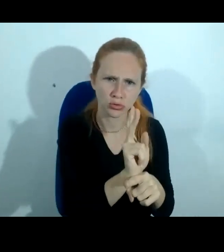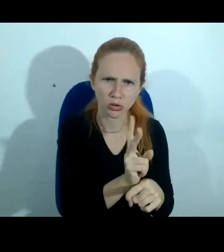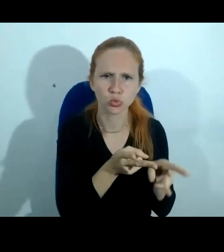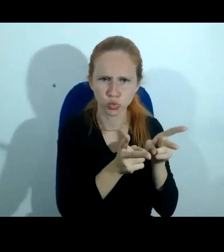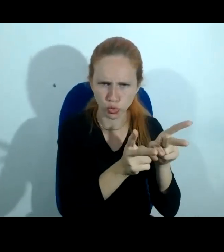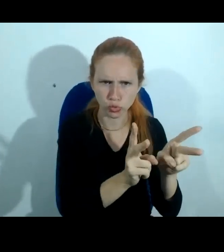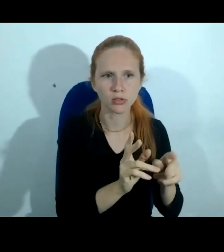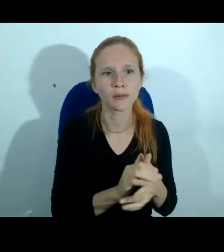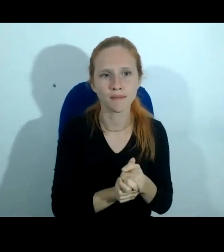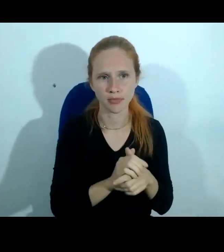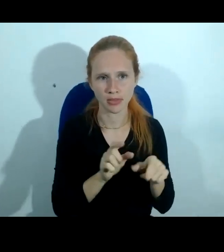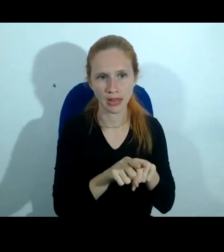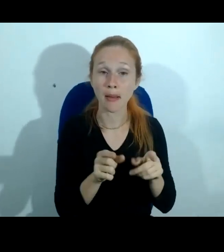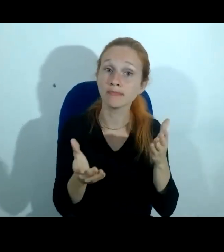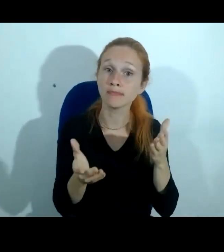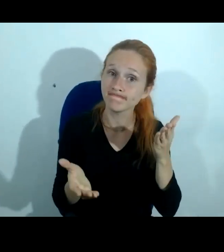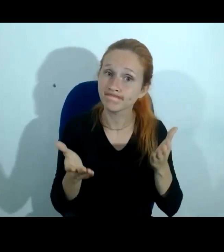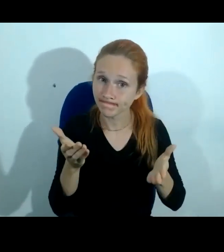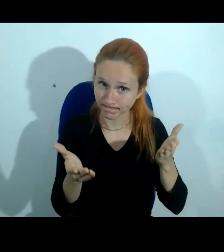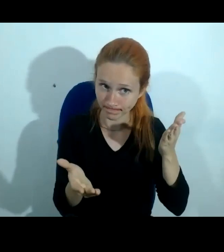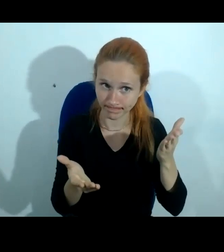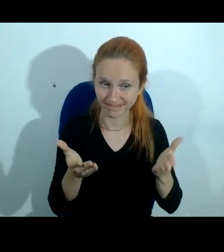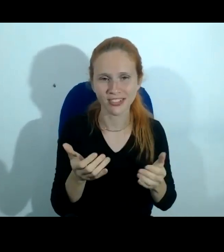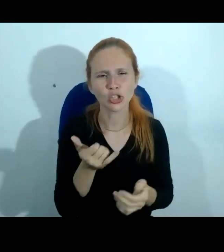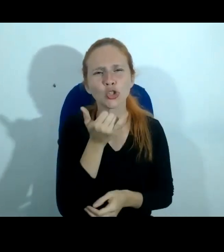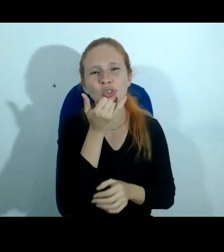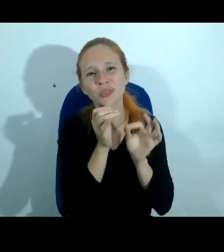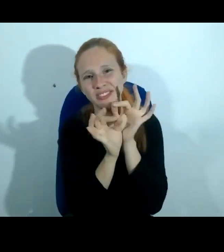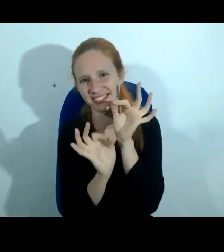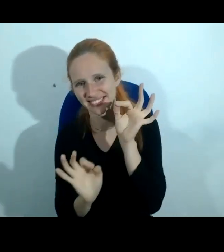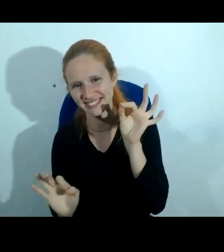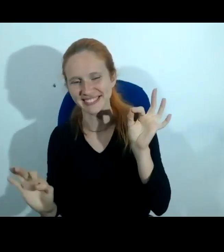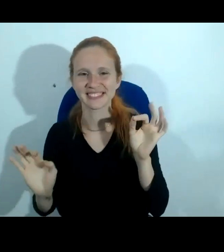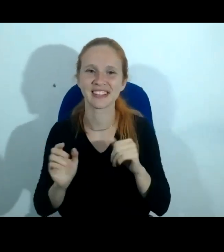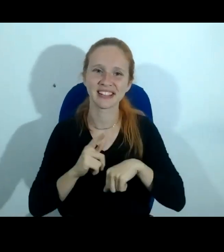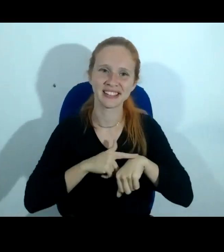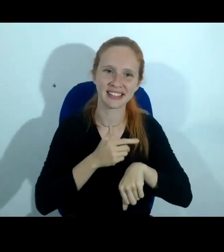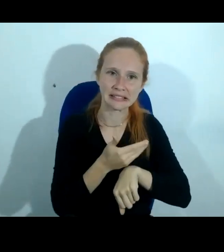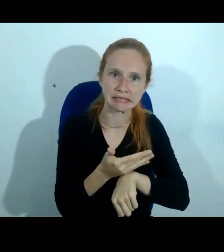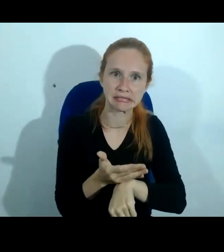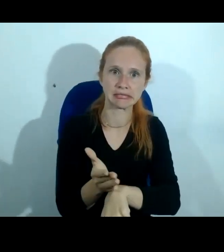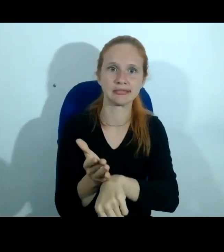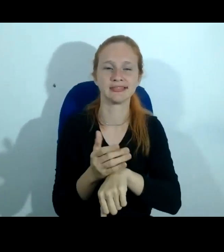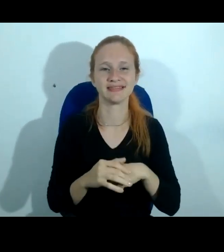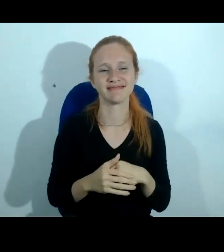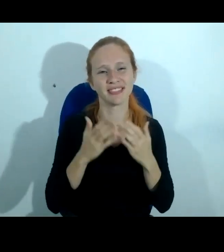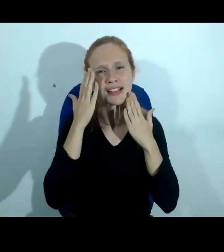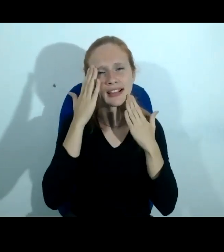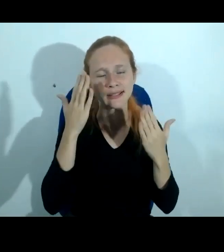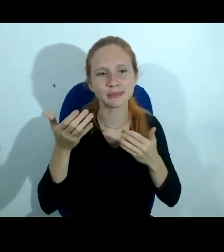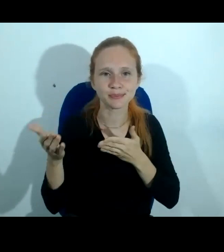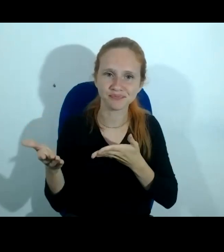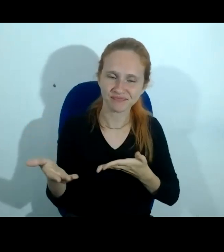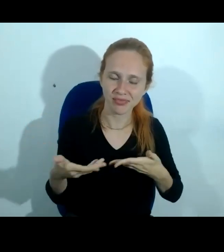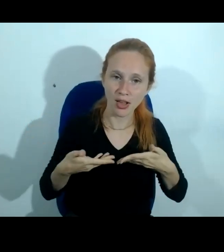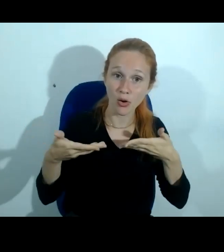e o princípio da proporcionalidade desculpa ter delongado no tema e de novo gostaria de agradecer pelo convite